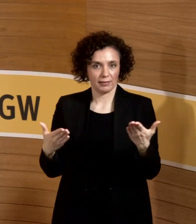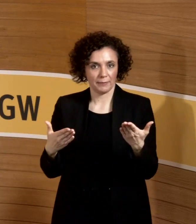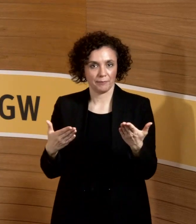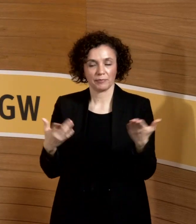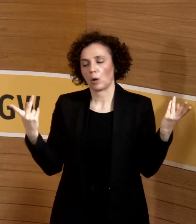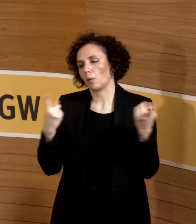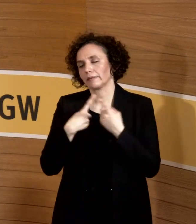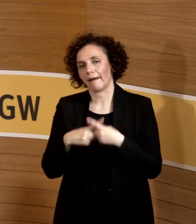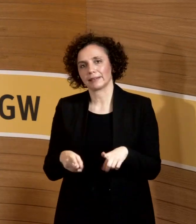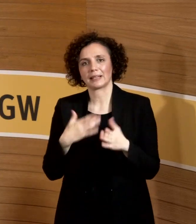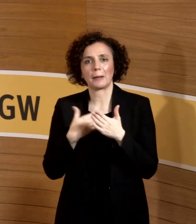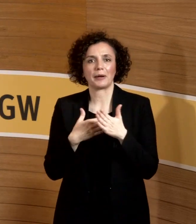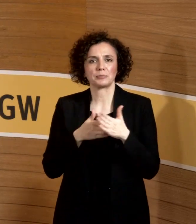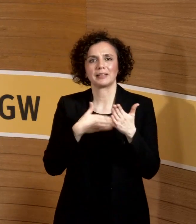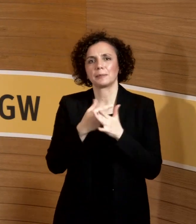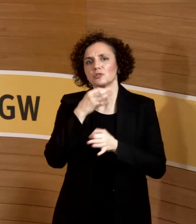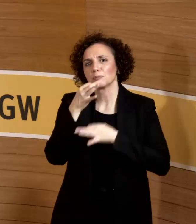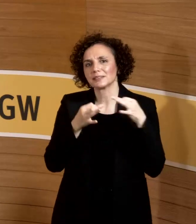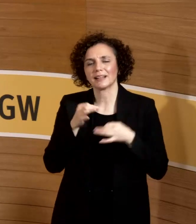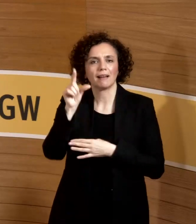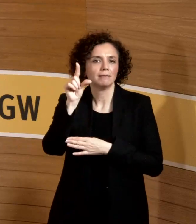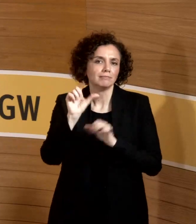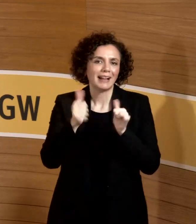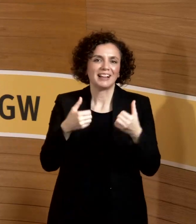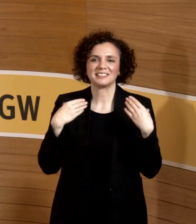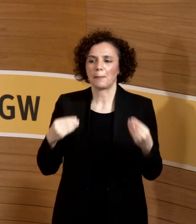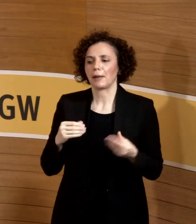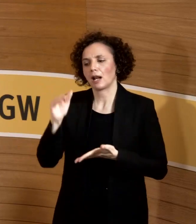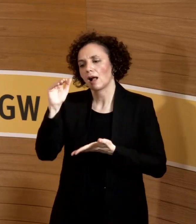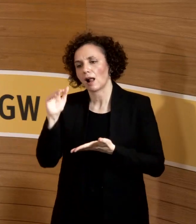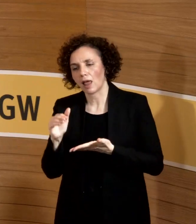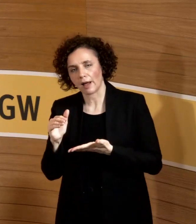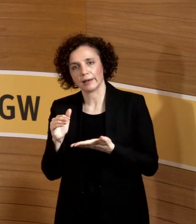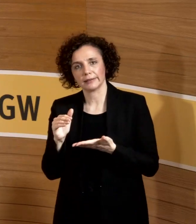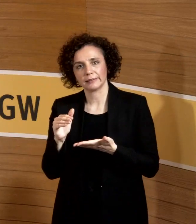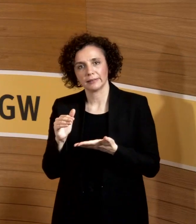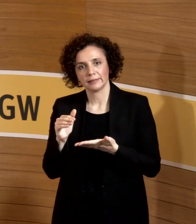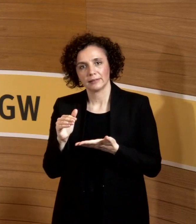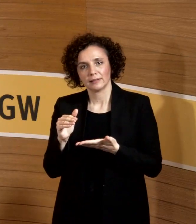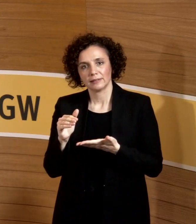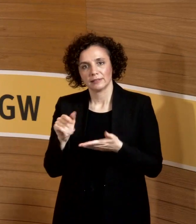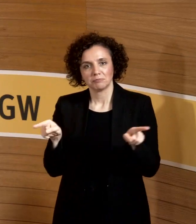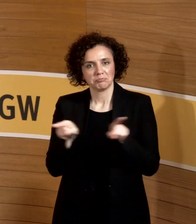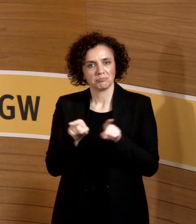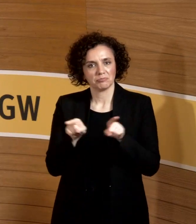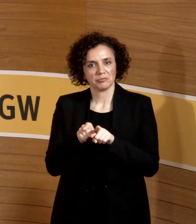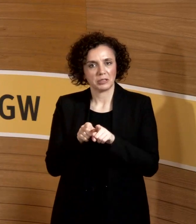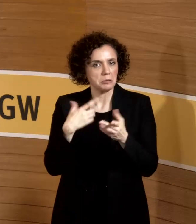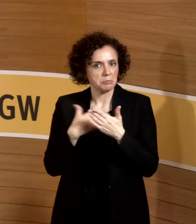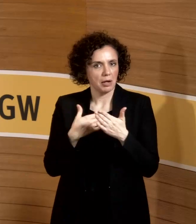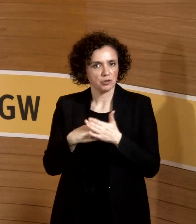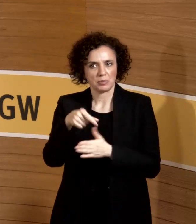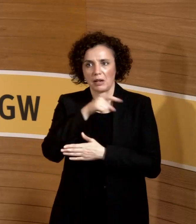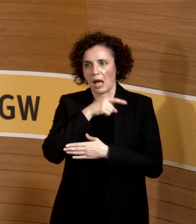Gefährdungsbeurteilung. Die kleinen Hilfsmittel zum Bewegen von Patienten sind unterrepräsentiert. liegen meist in